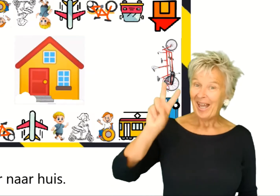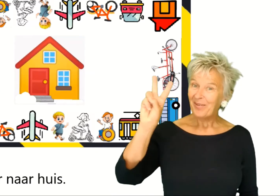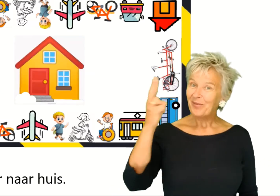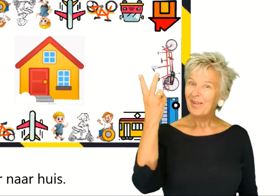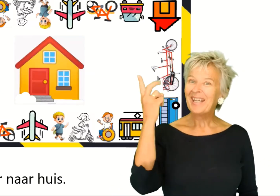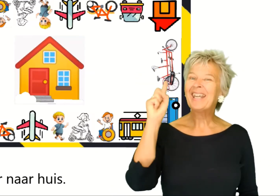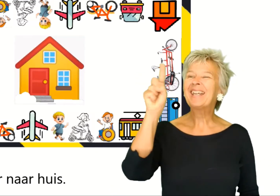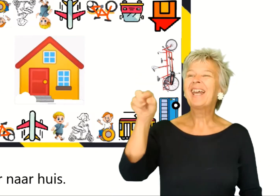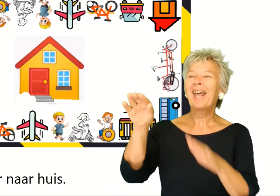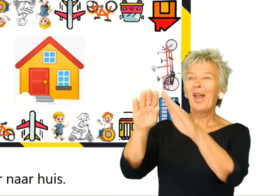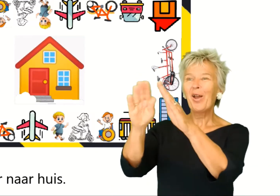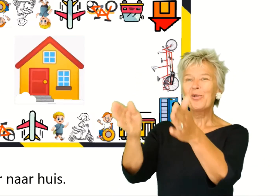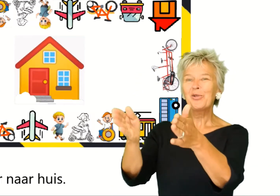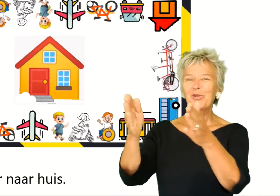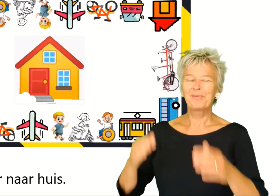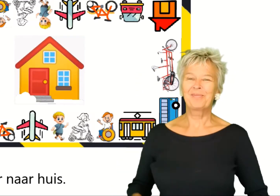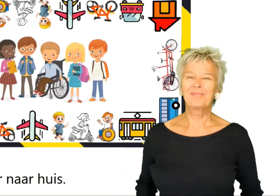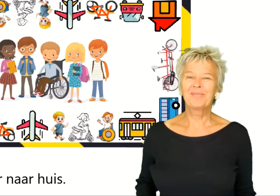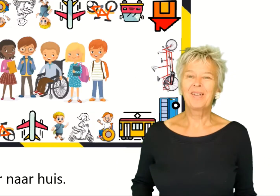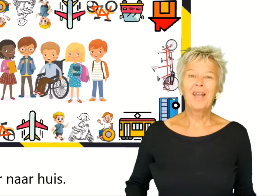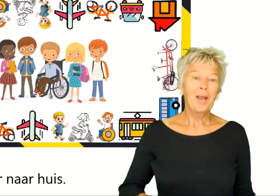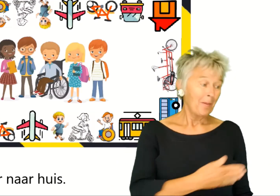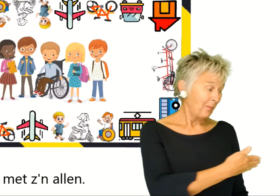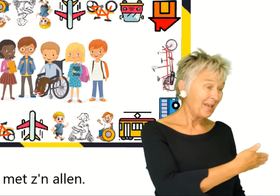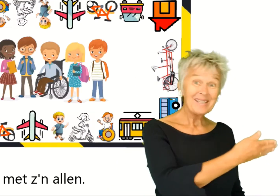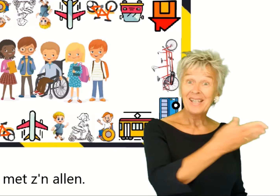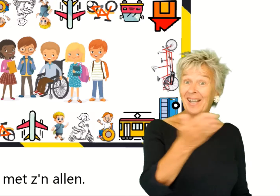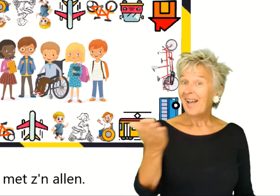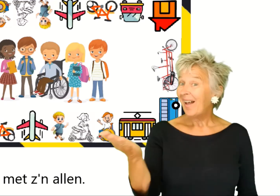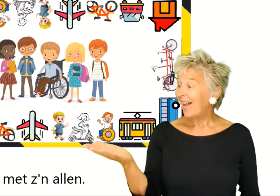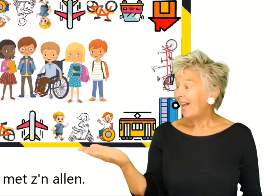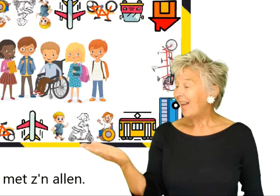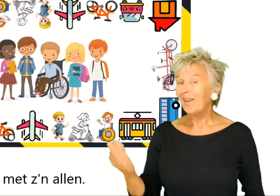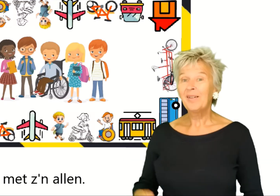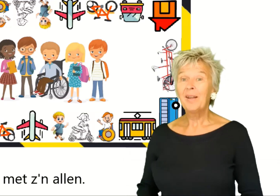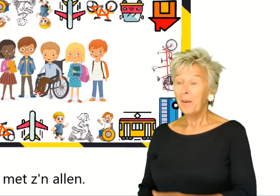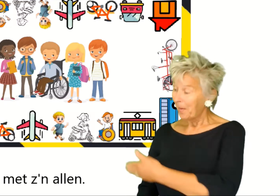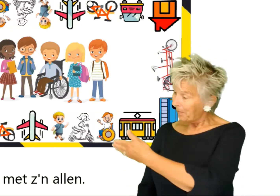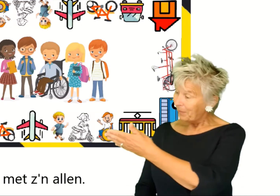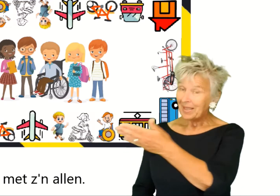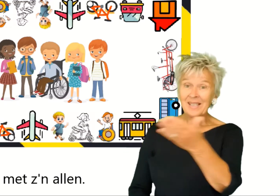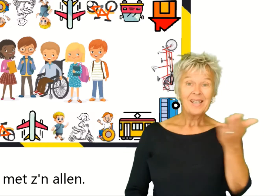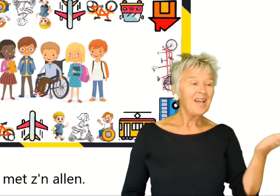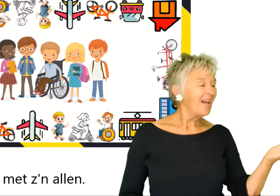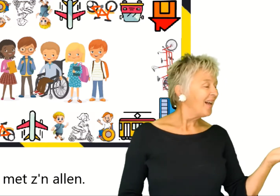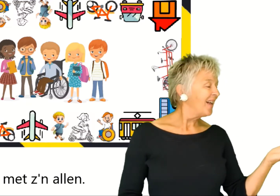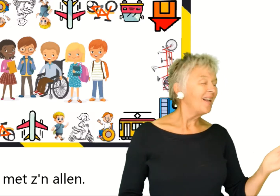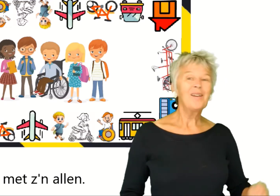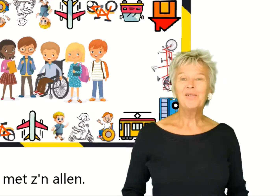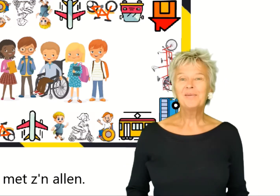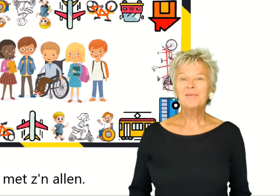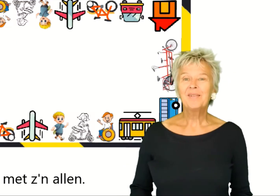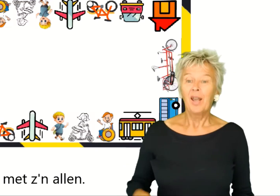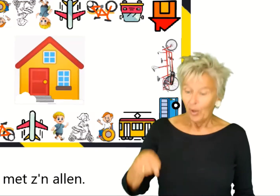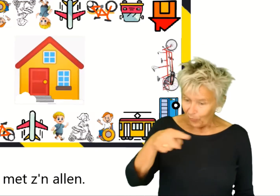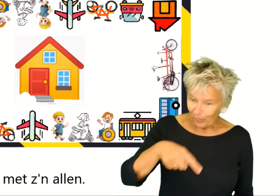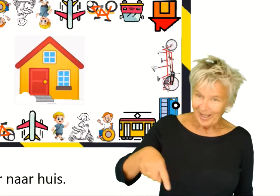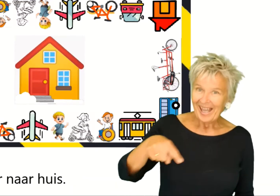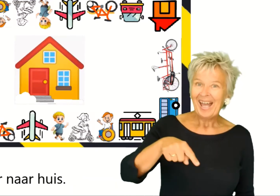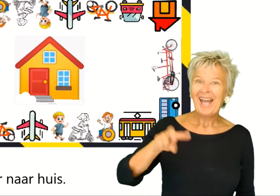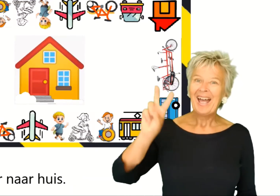gaan weer naar huis, met z'n allen, z'n allen.